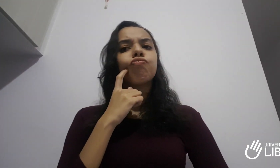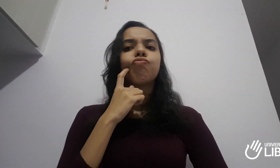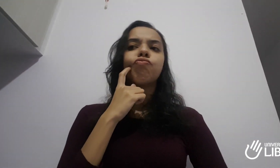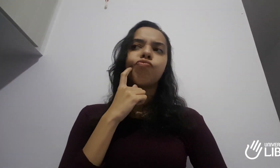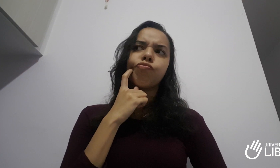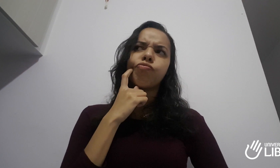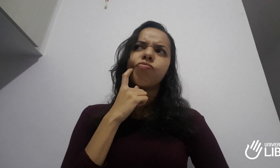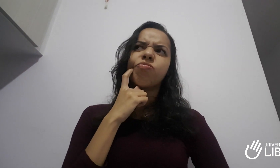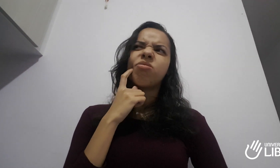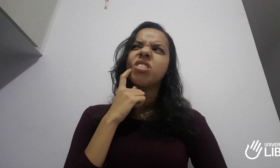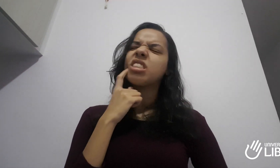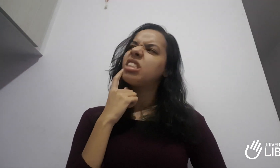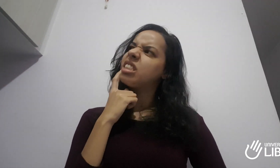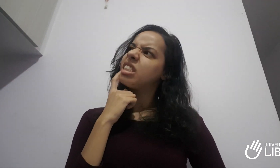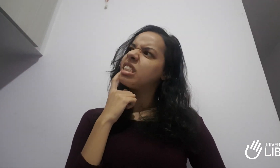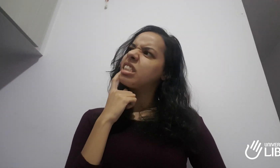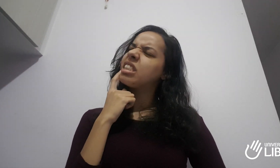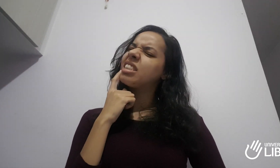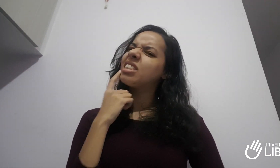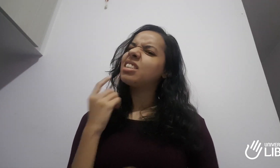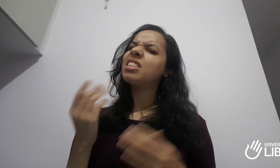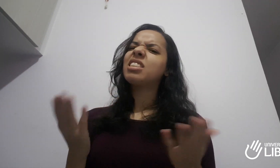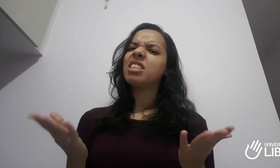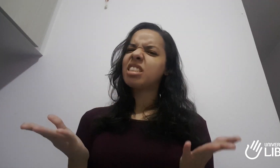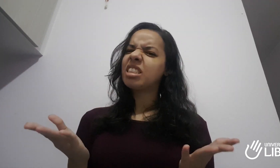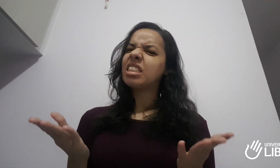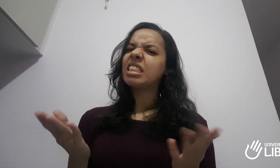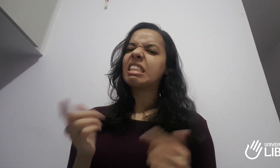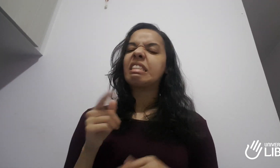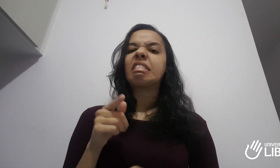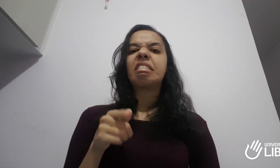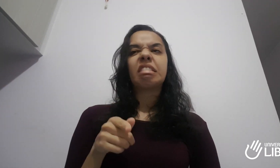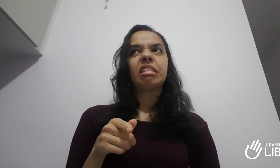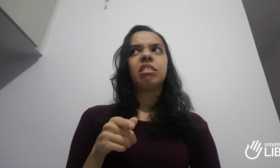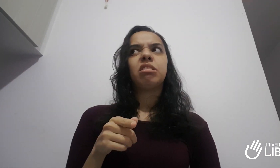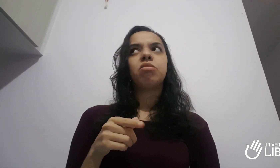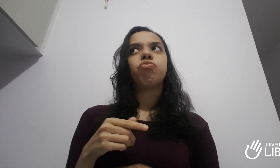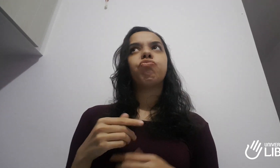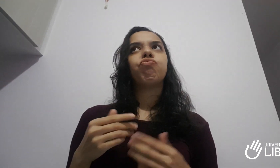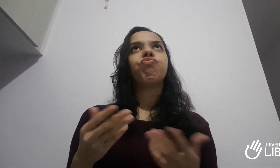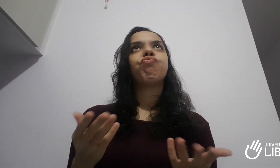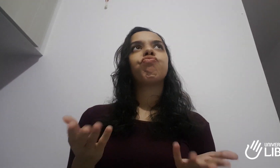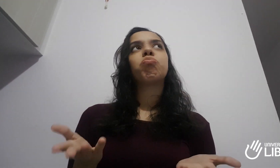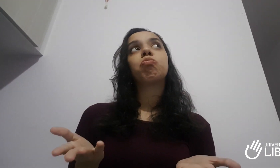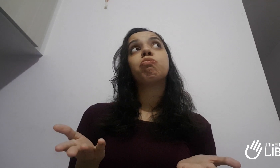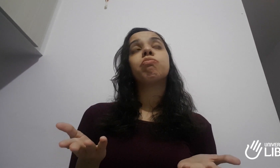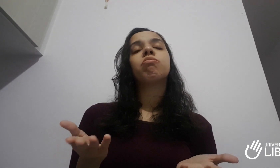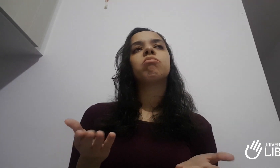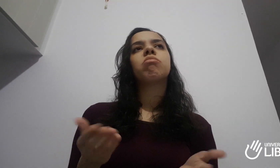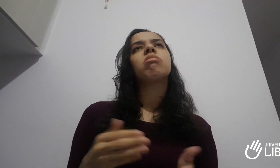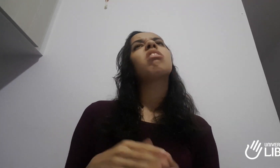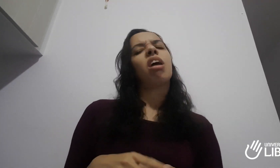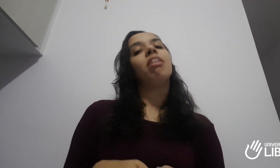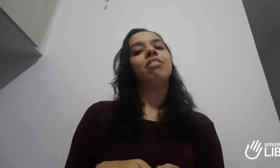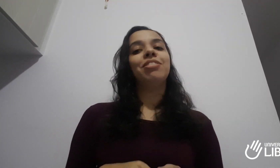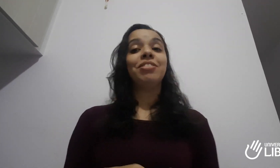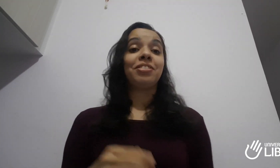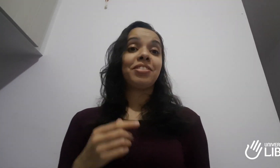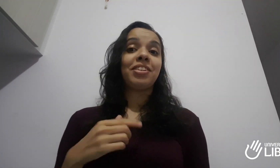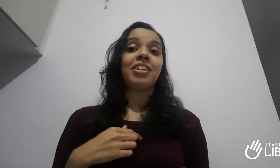encontrei o método da Universidade da Libras, do professor Madison Barreto. E de cara, assim, eu